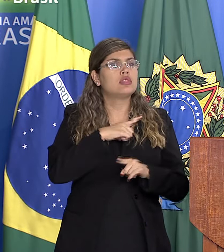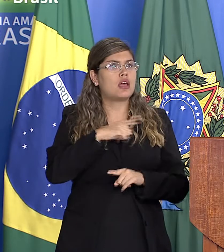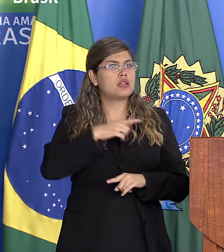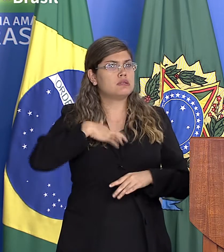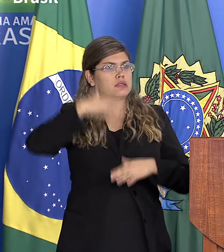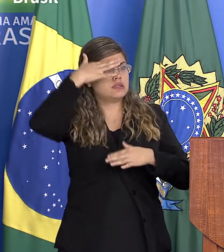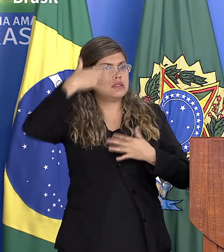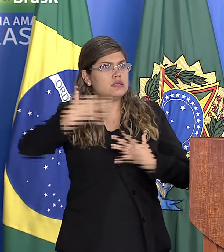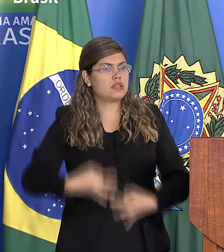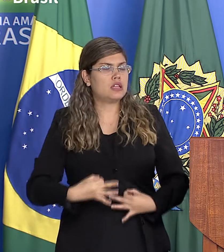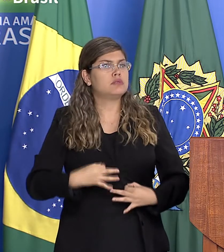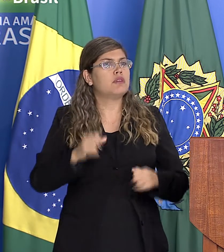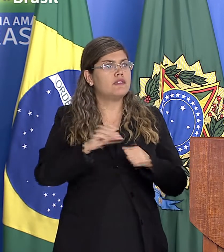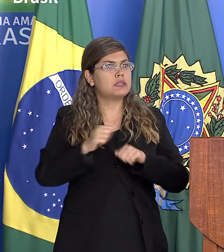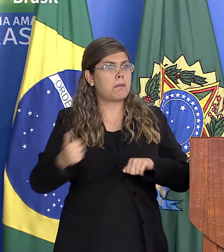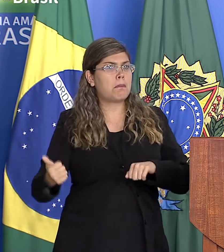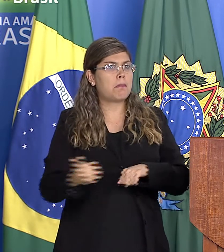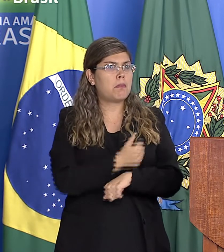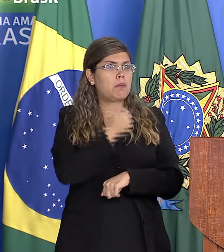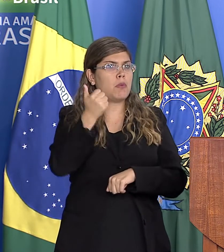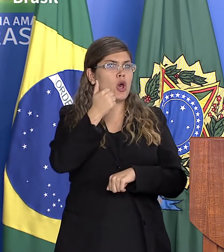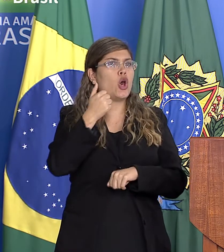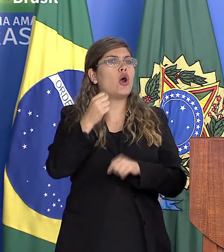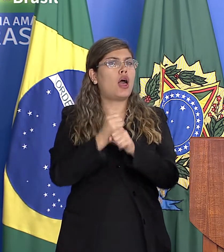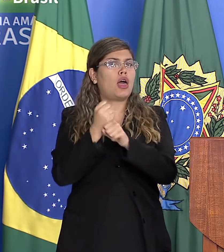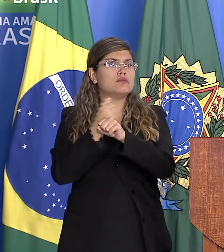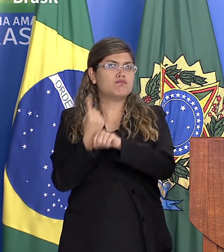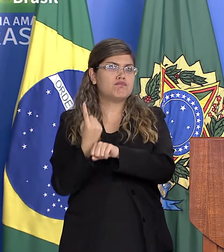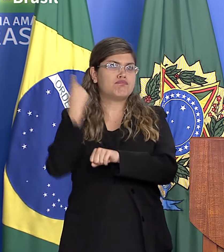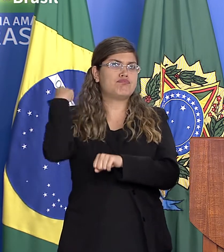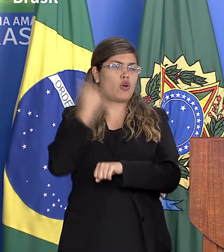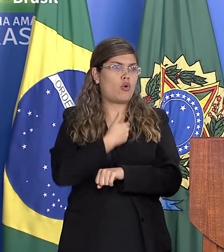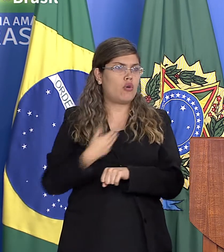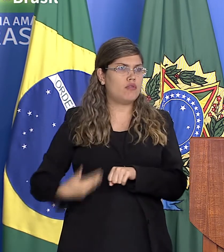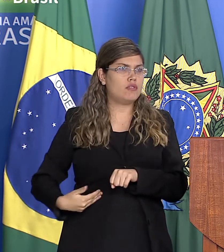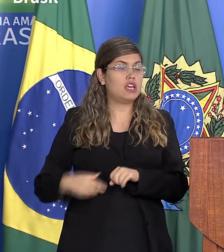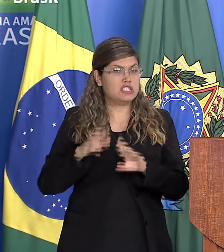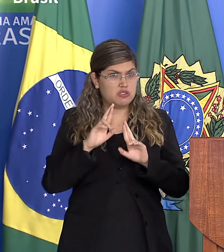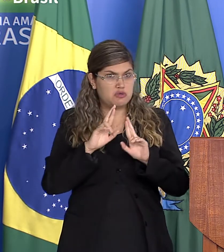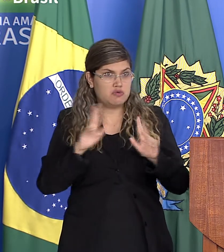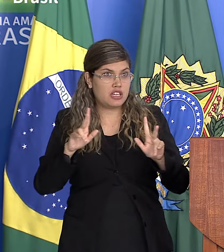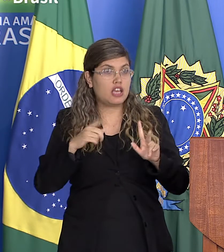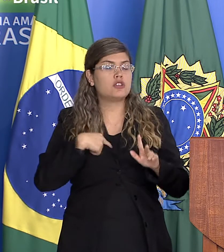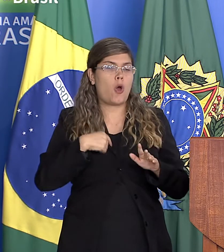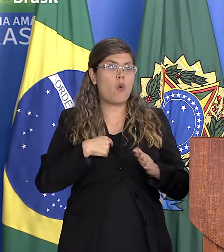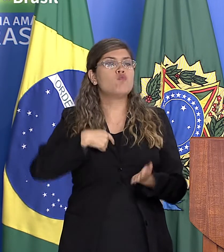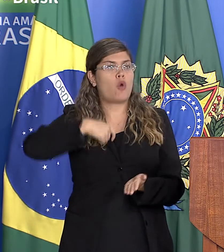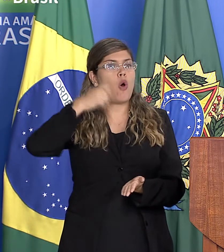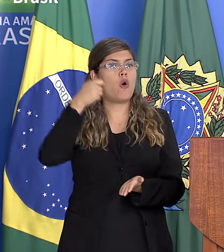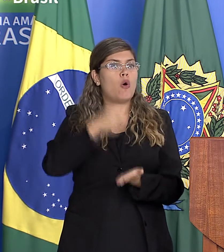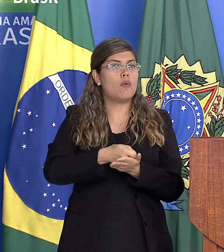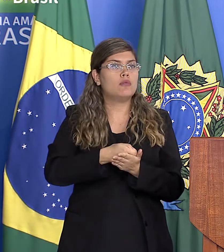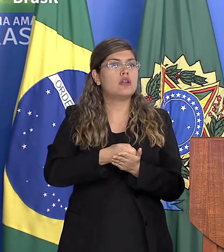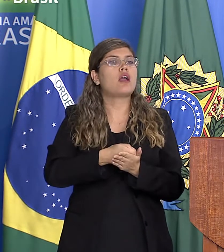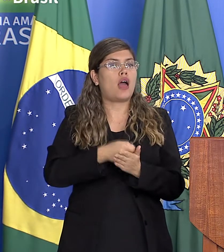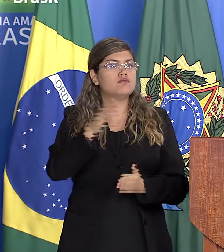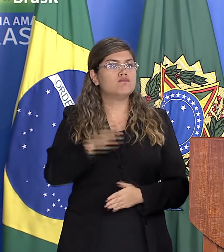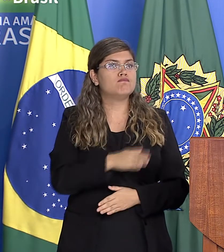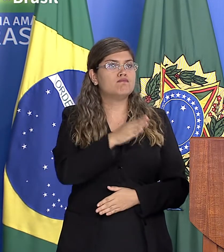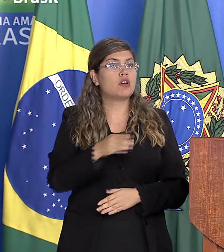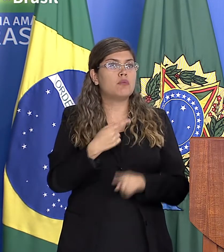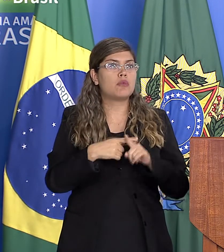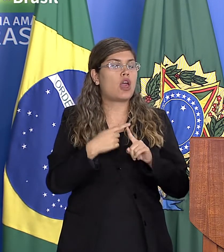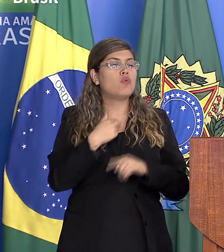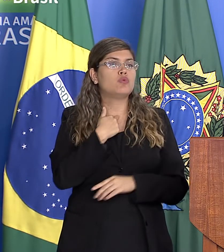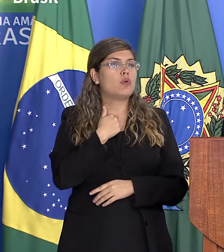fazer melhor em governos anteriores e caso contrário seria obrigado a vetar essa medida porque eu não posso incorrer